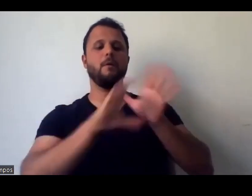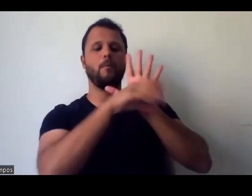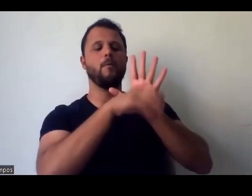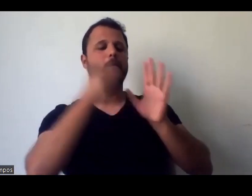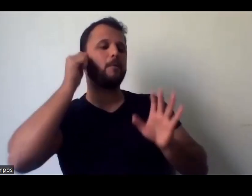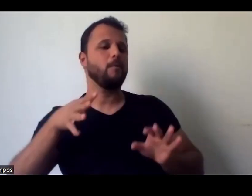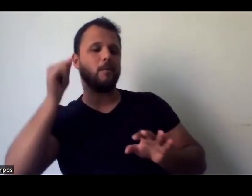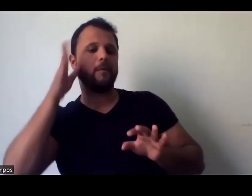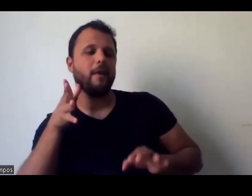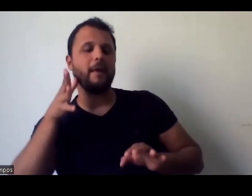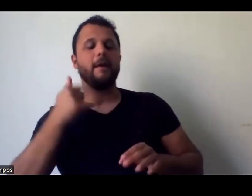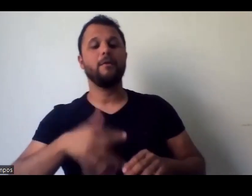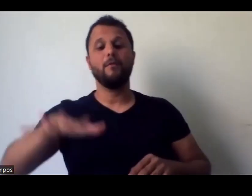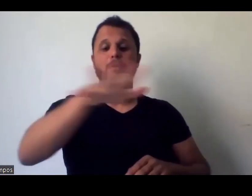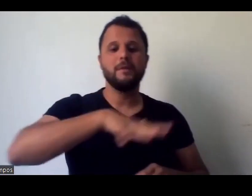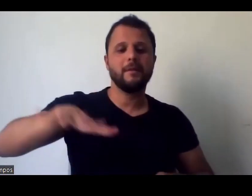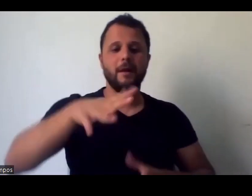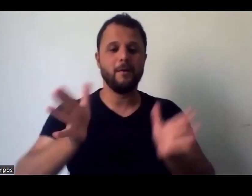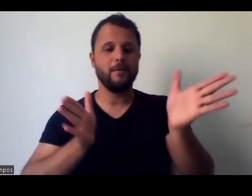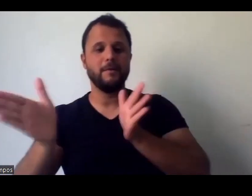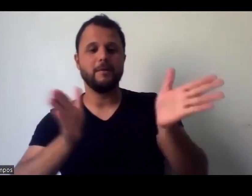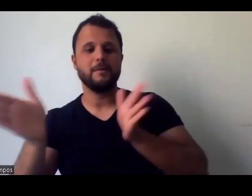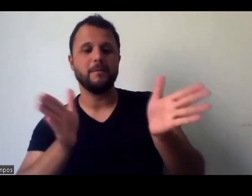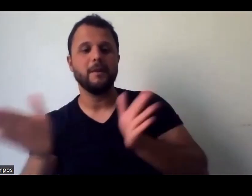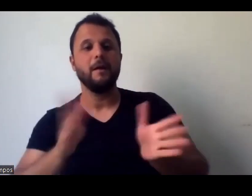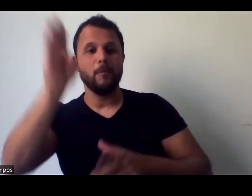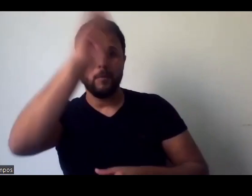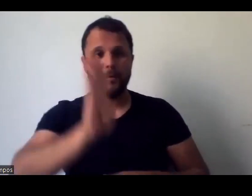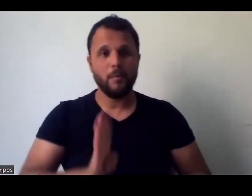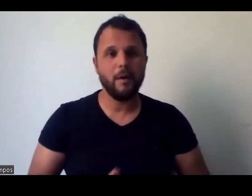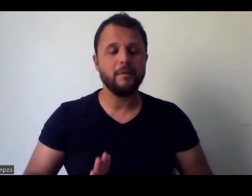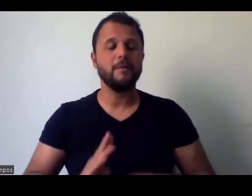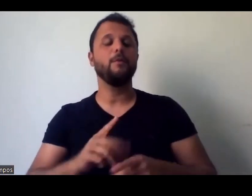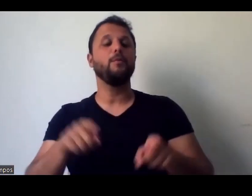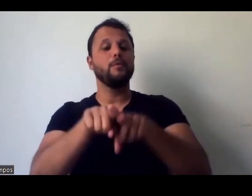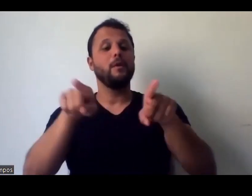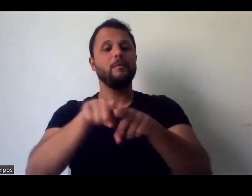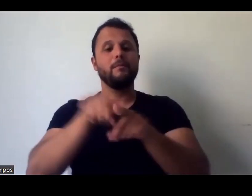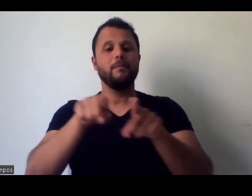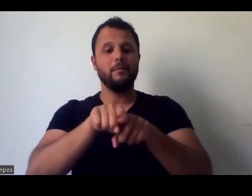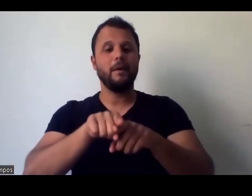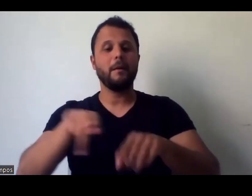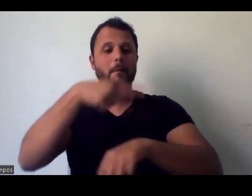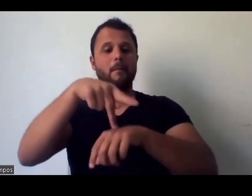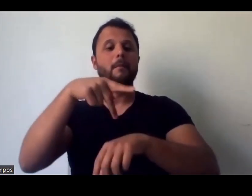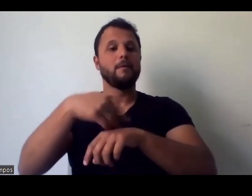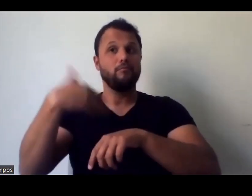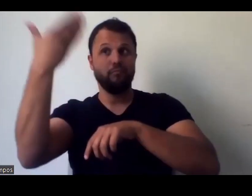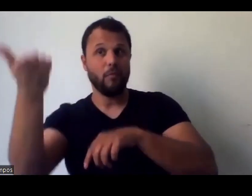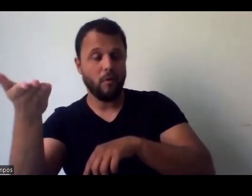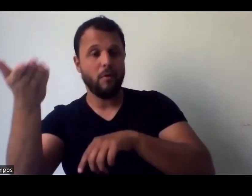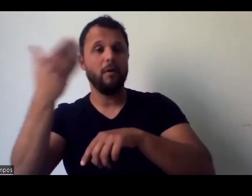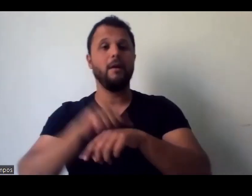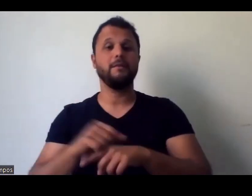da acessibilidade cultural no Brasil, o histórico, as diferenças internacionais, e aí chegou no momento que a gente falou assim, né, pois é,